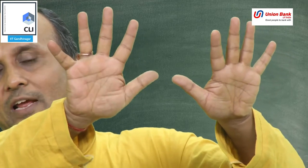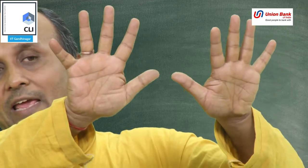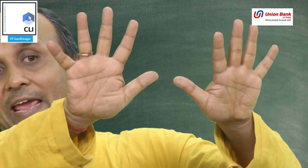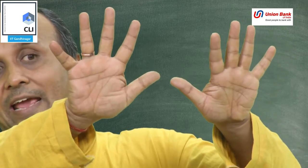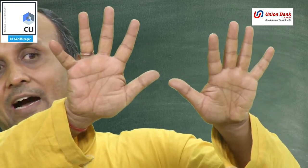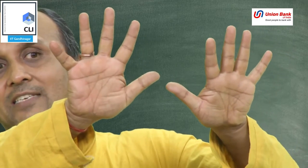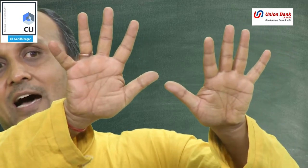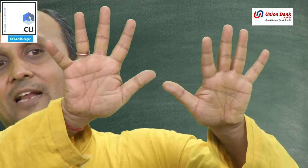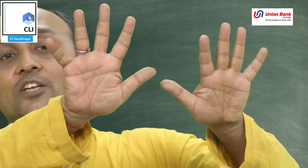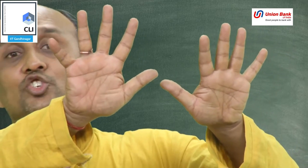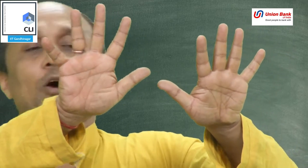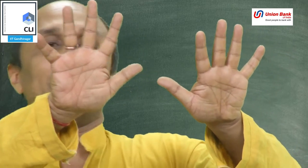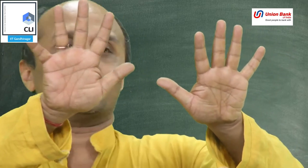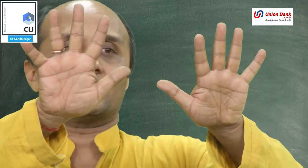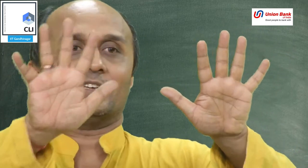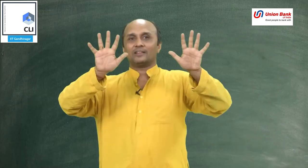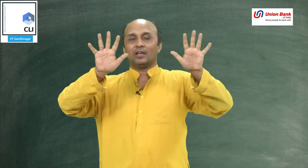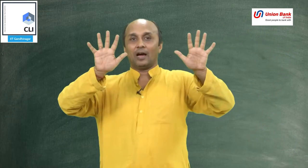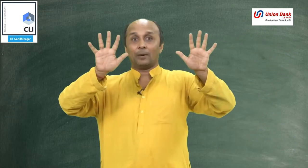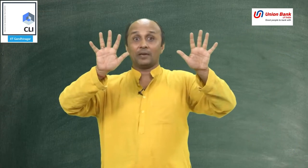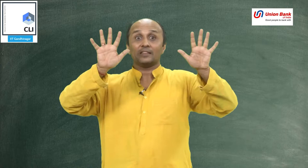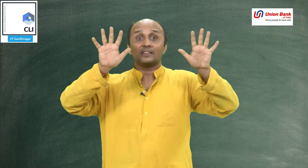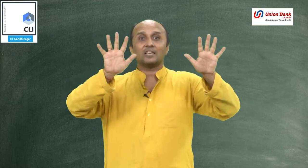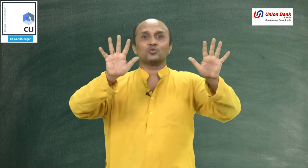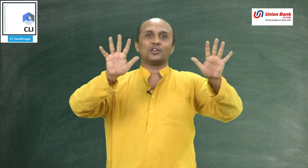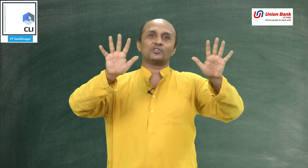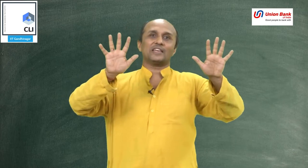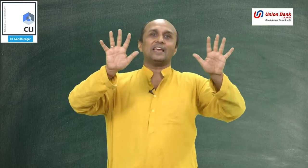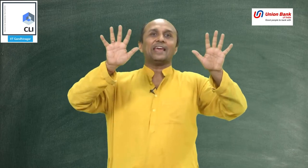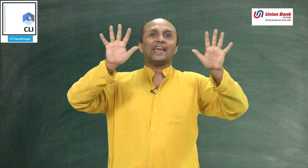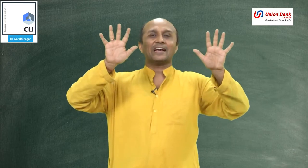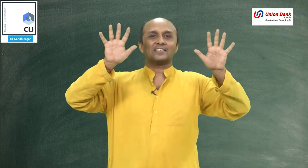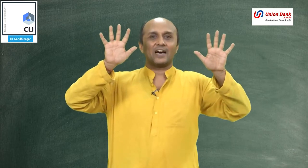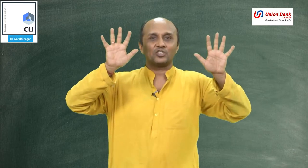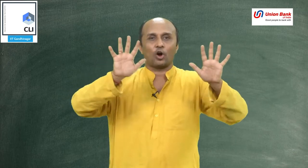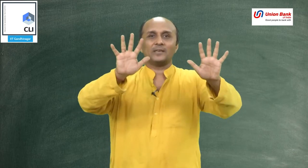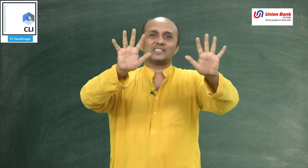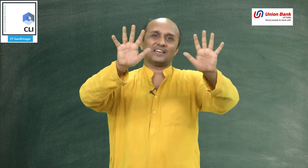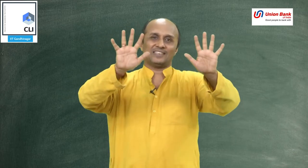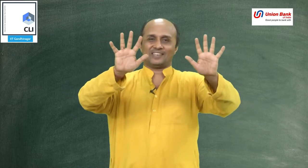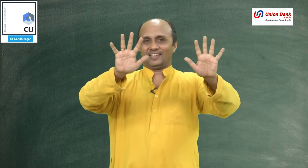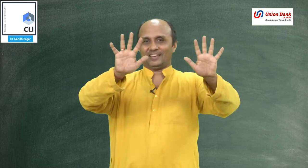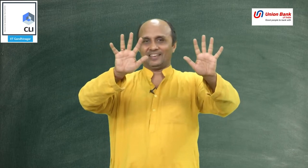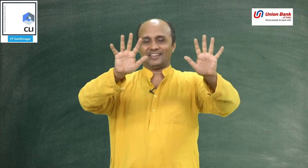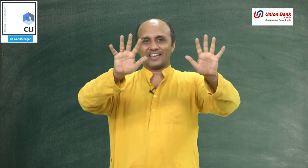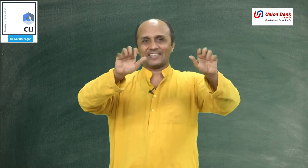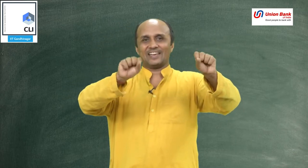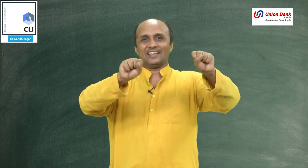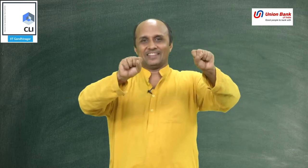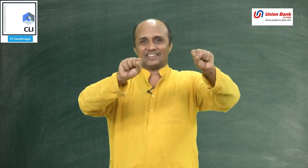1024, हम अपनी 10 उं तक गिन सकते हैं, कैसे देखते